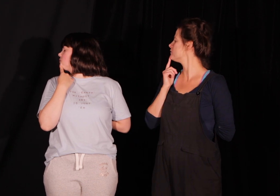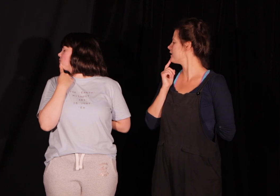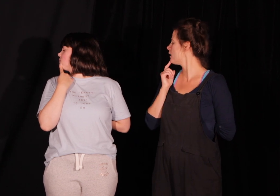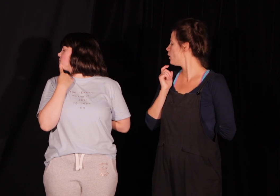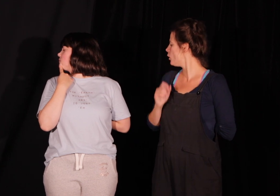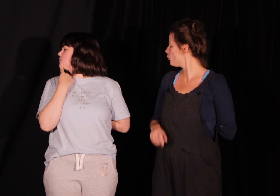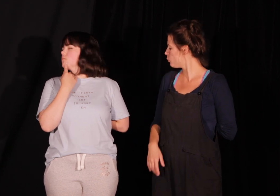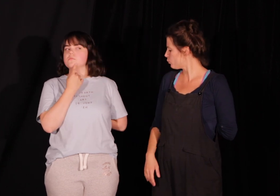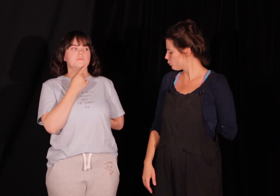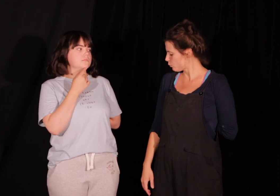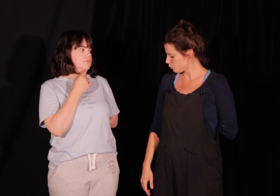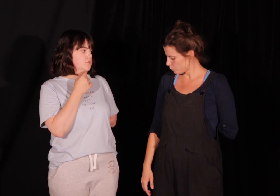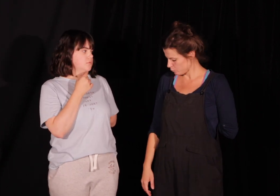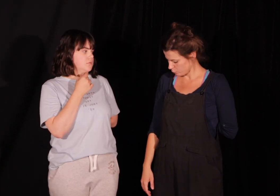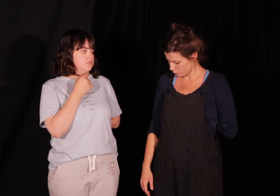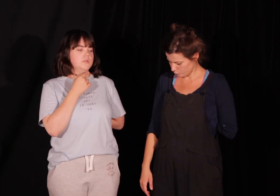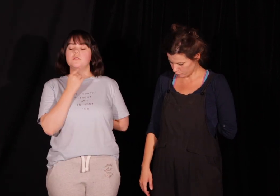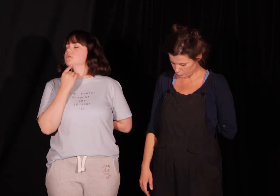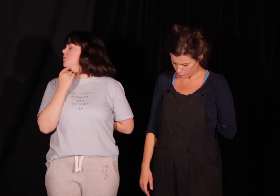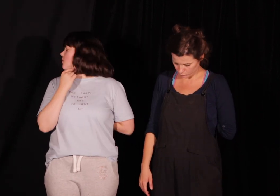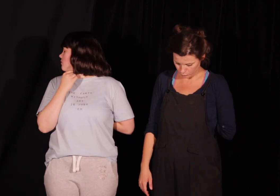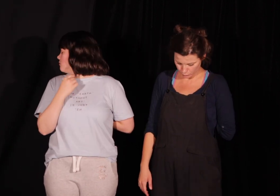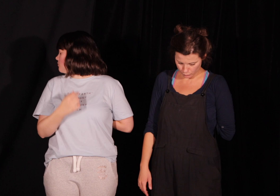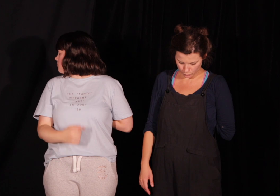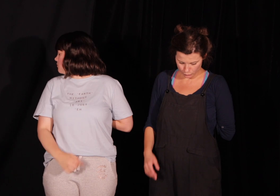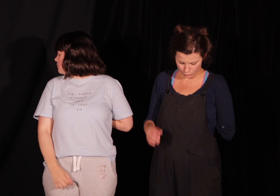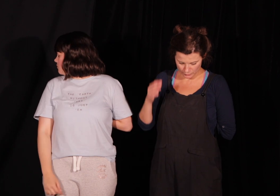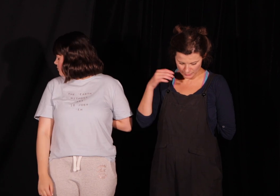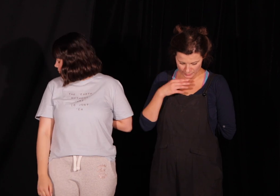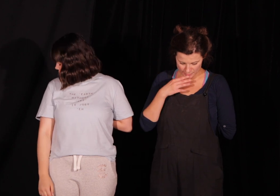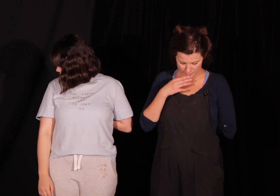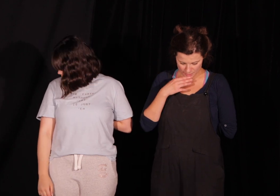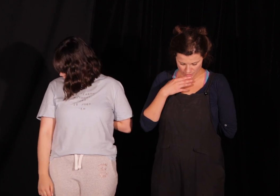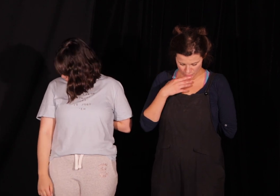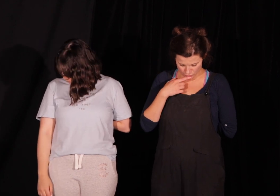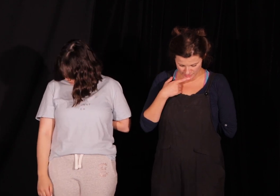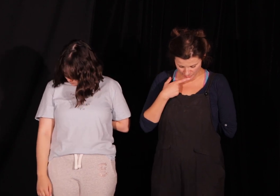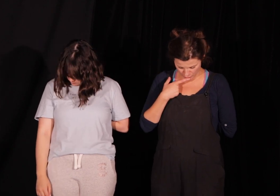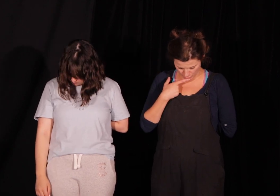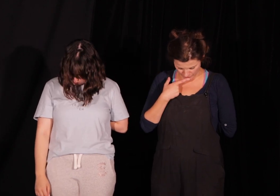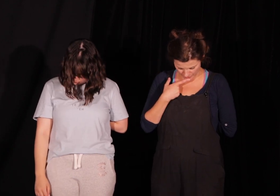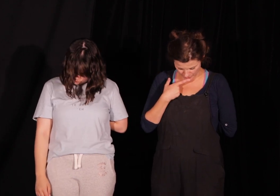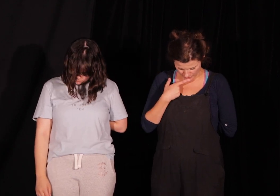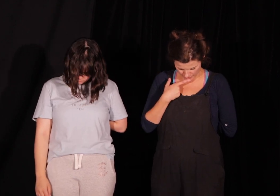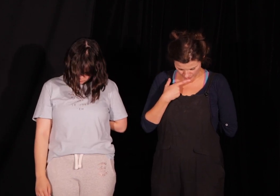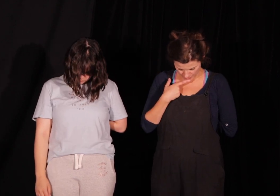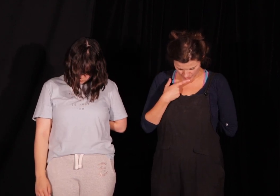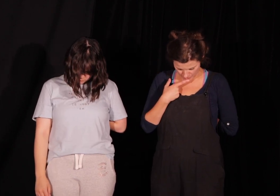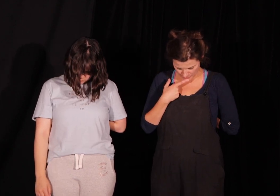Takie... Tak jest. I dociskamy głowę. Tak,